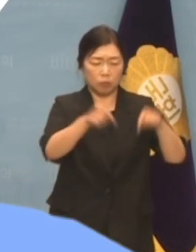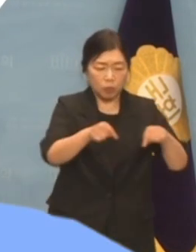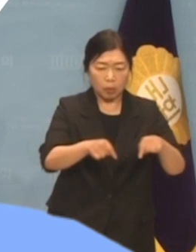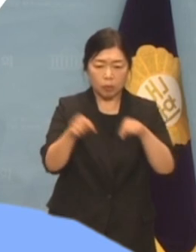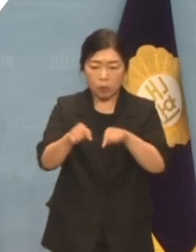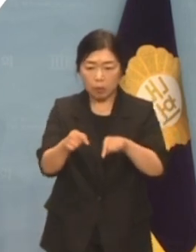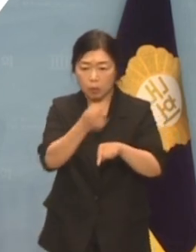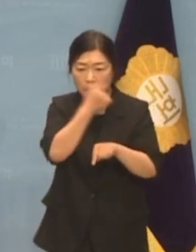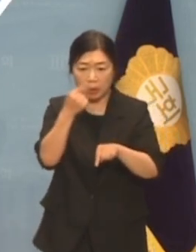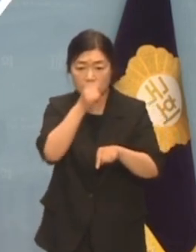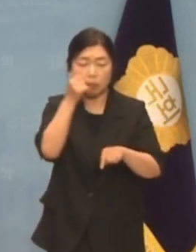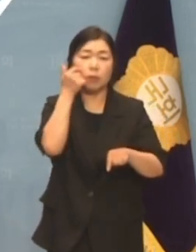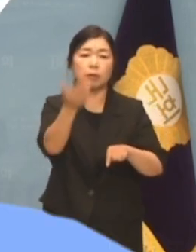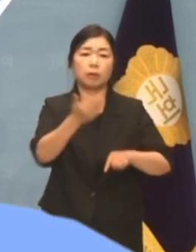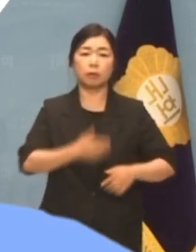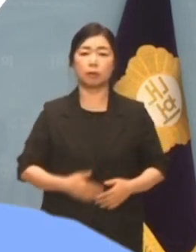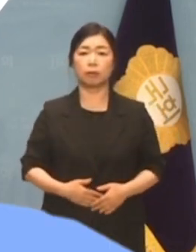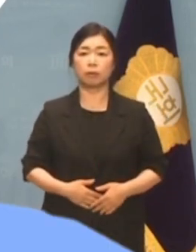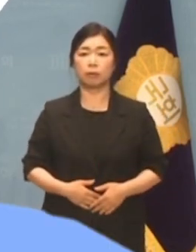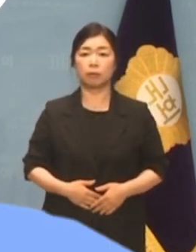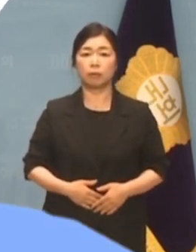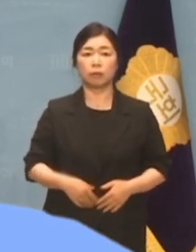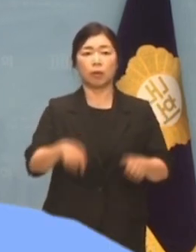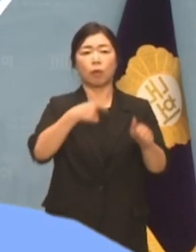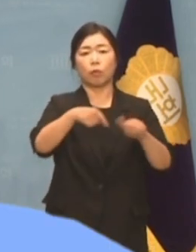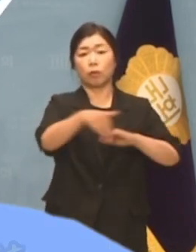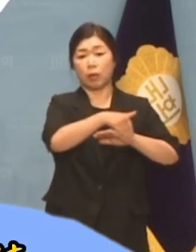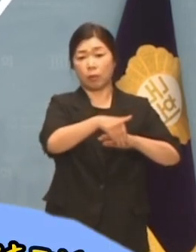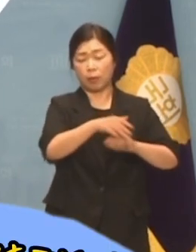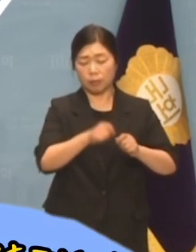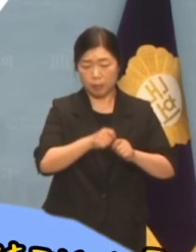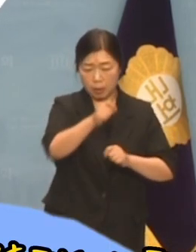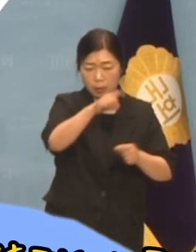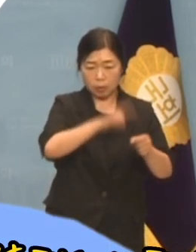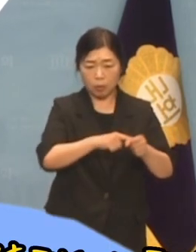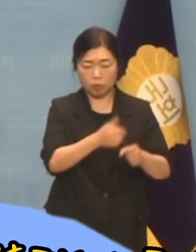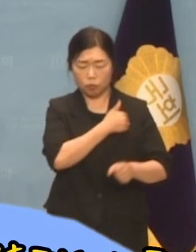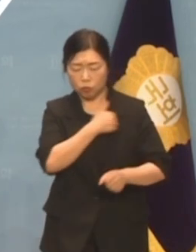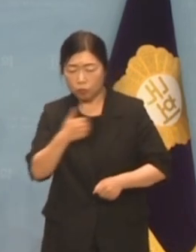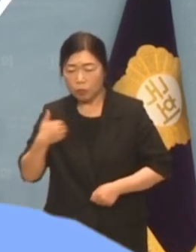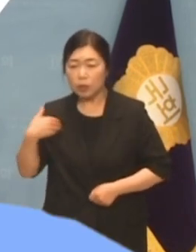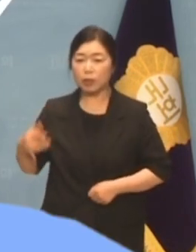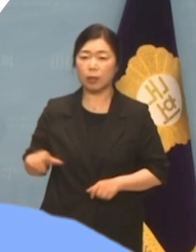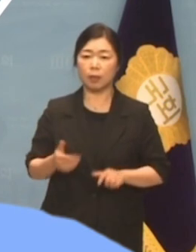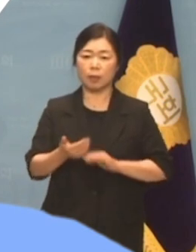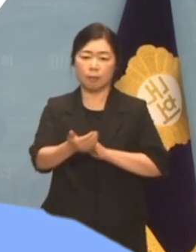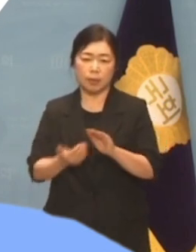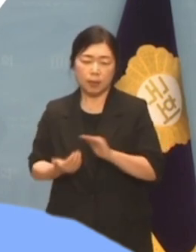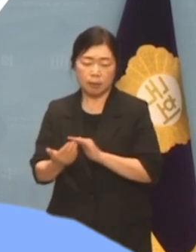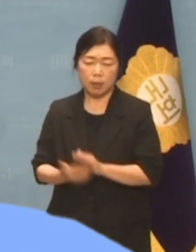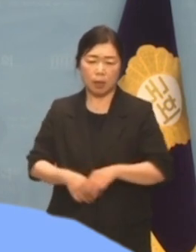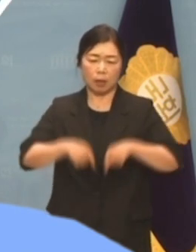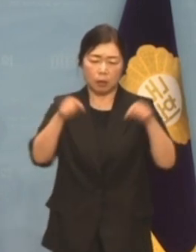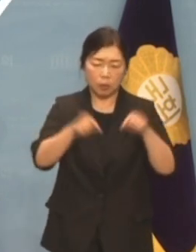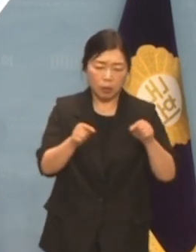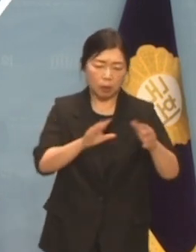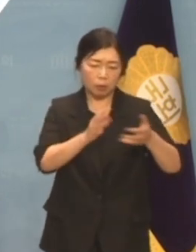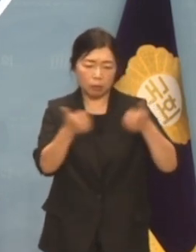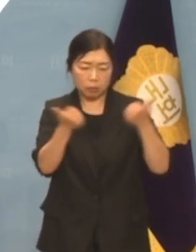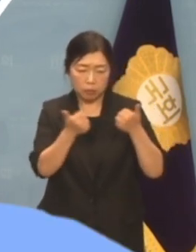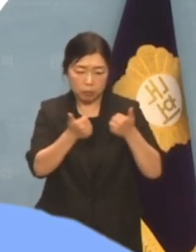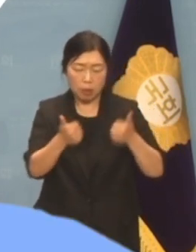하기는 했습니까? 교육 정책은 장기적으로 충분한 사회적 논의를 거쳐서 바꿔야 합니다.